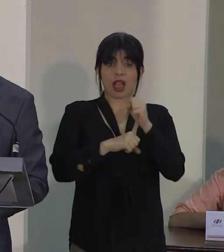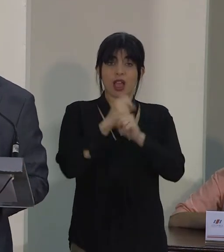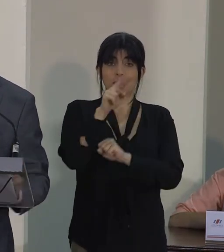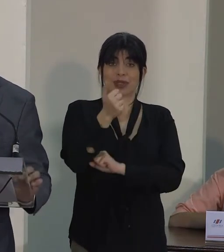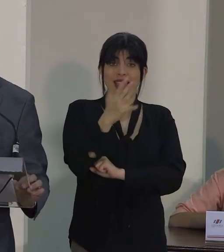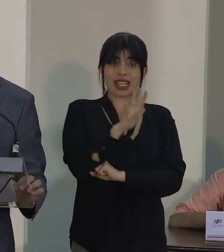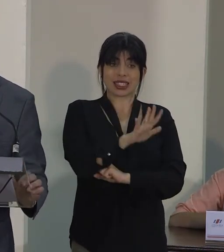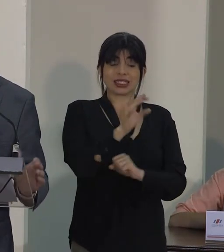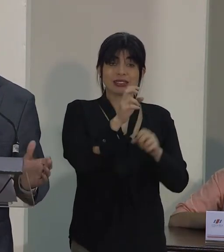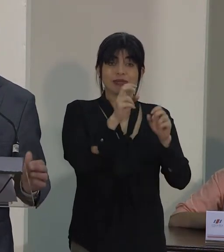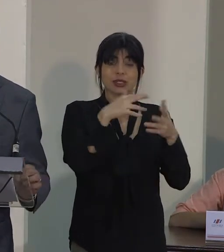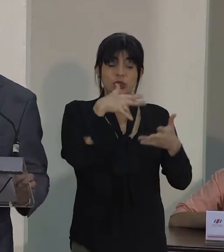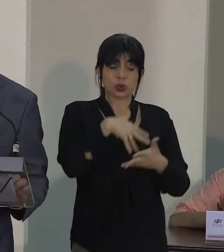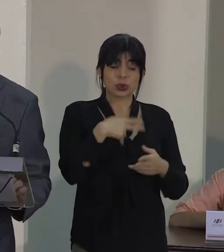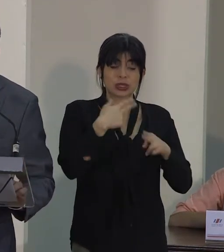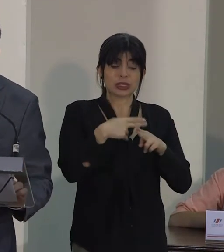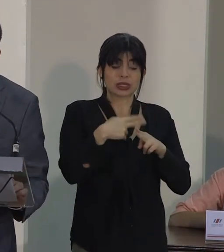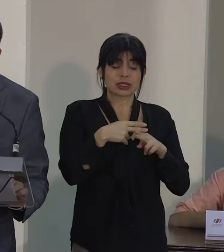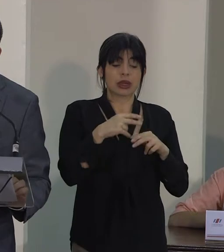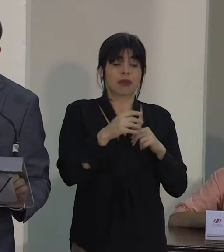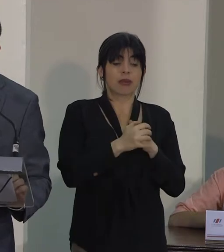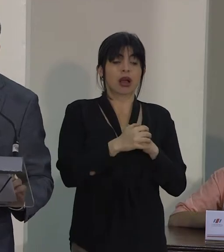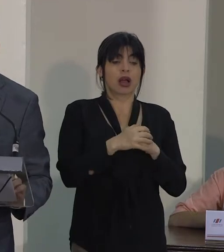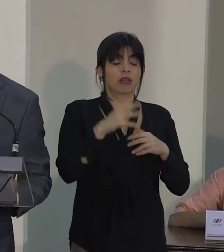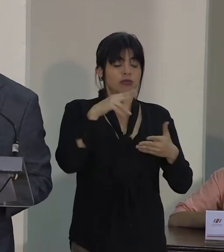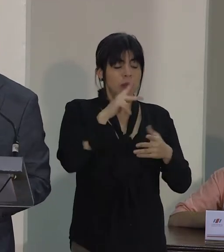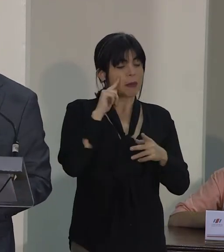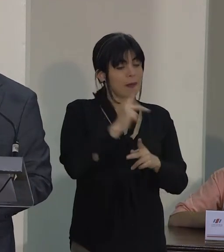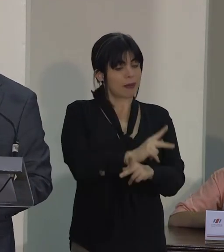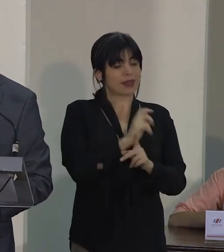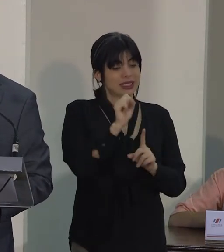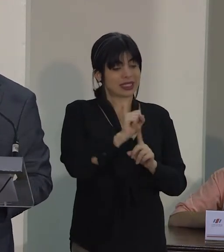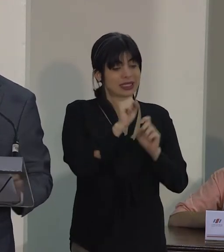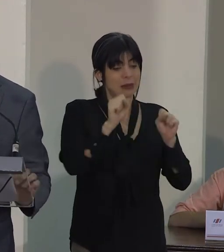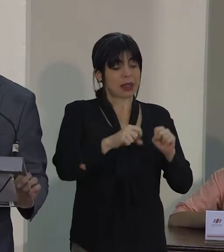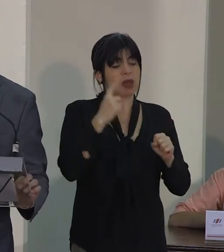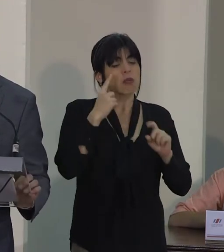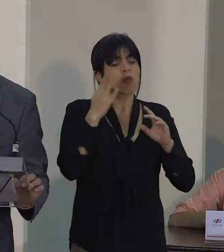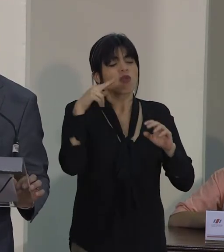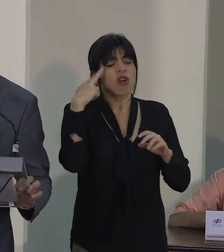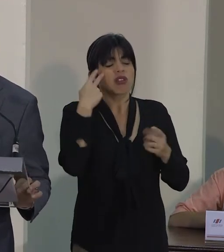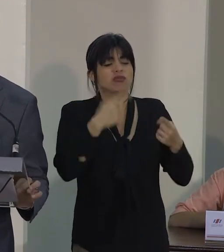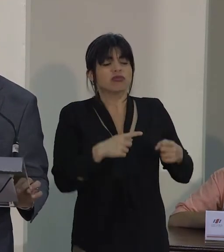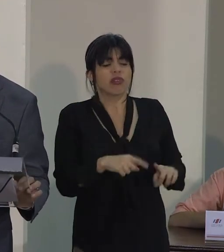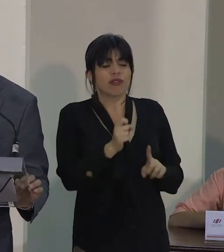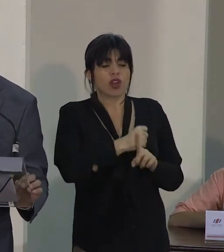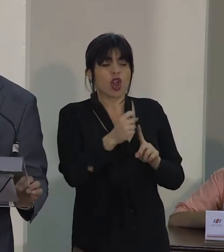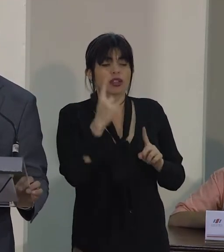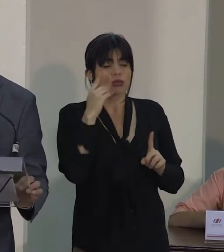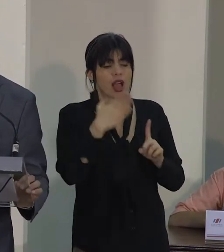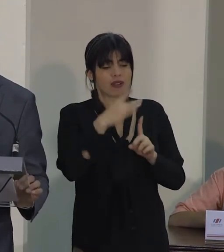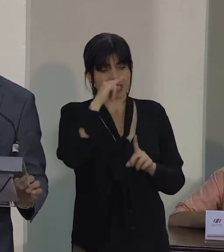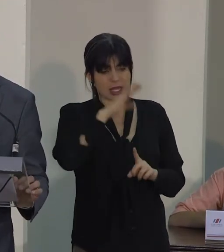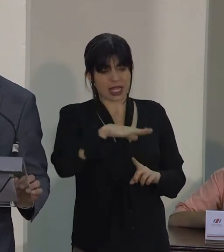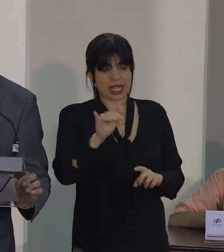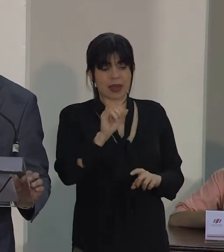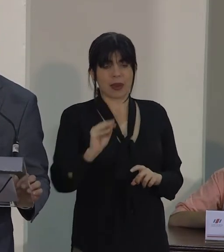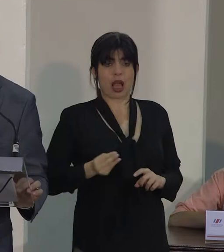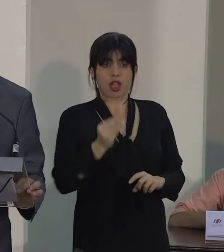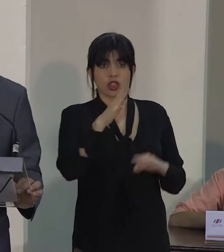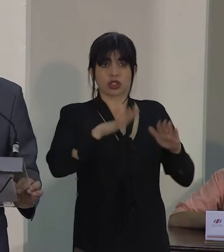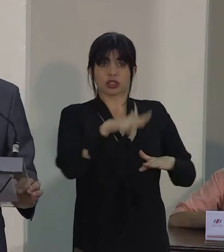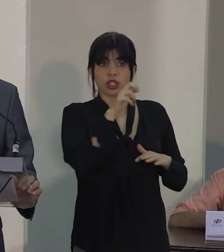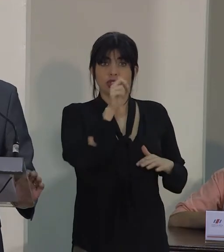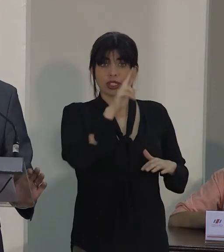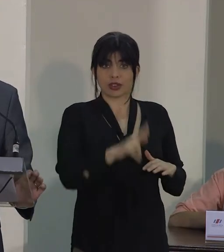el estudio titulado La revisión sistemática de los determinantes de la violencia que afectan a los niños, niñas y adolescentes en